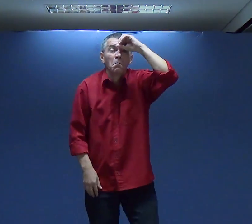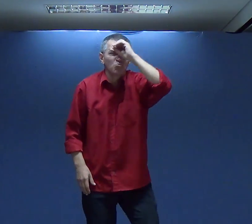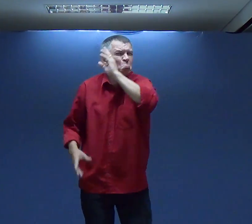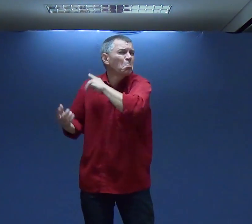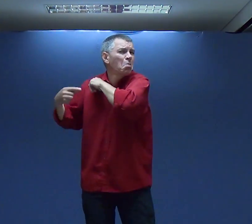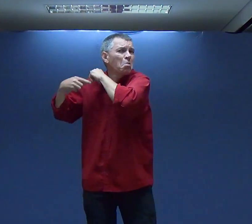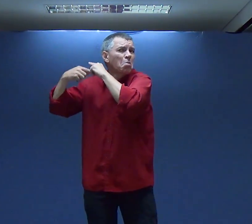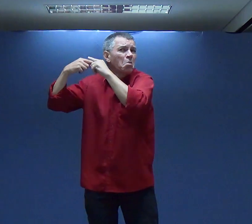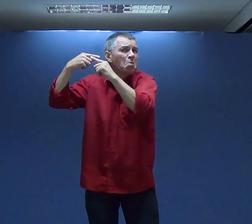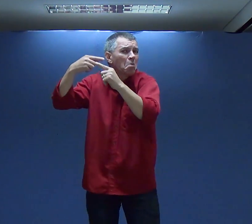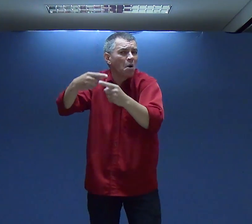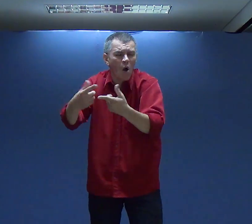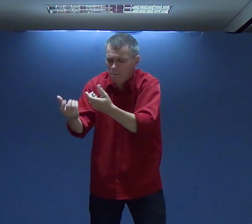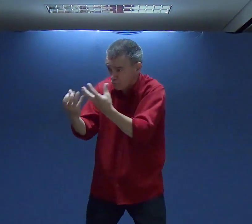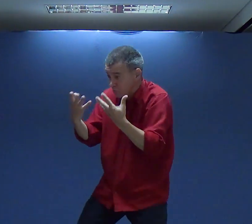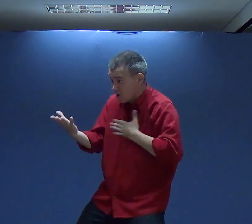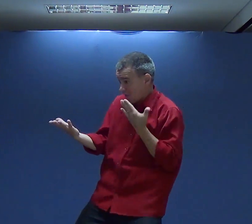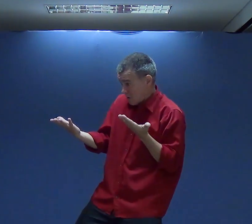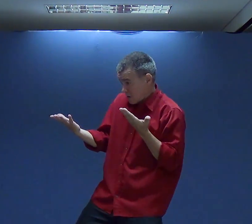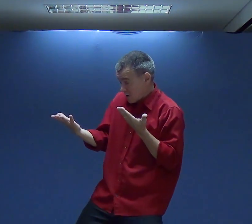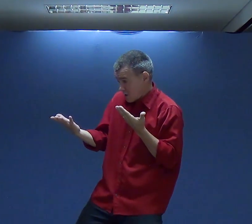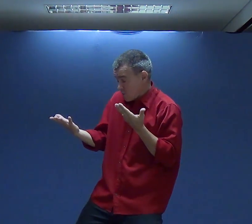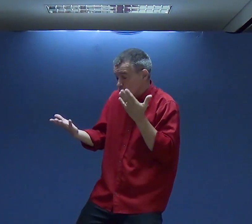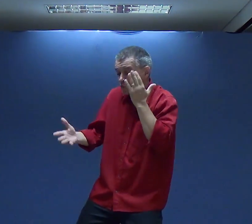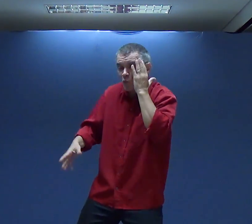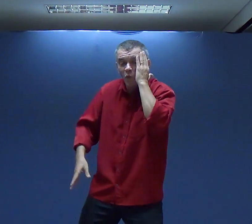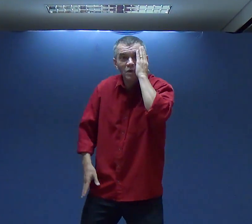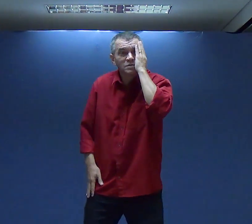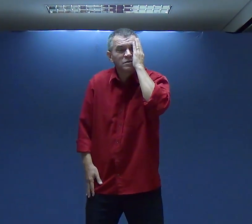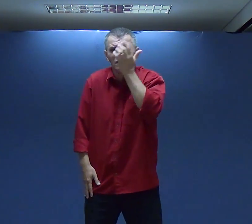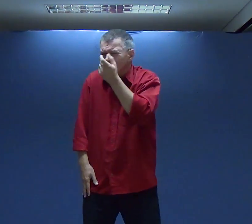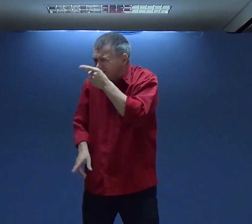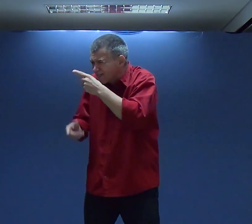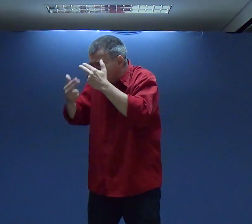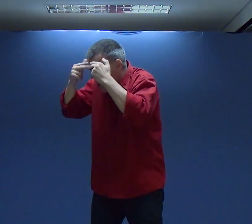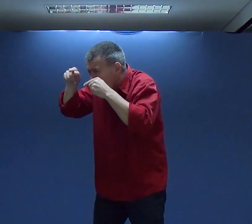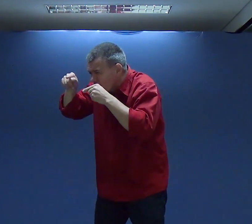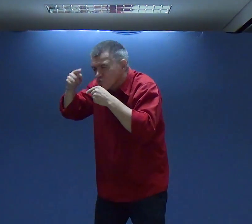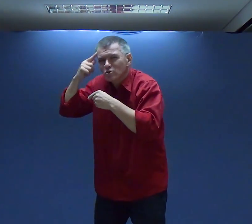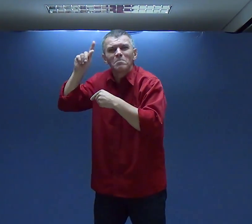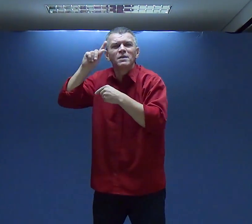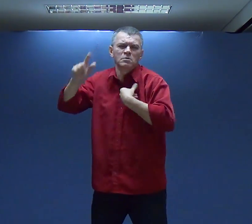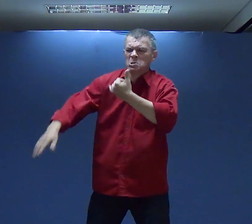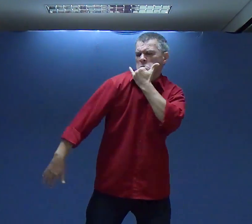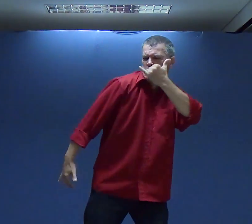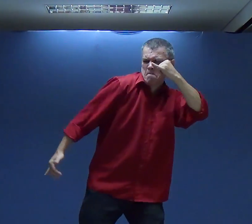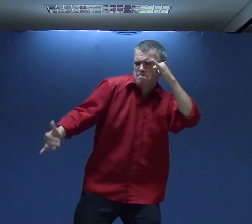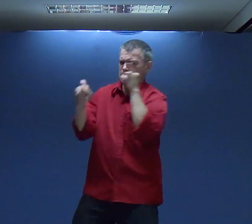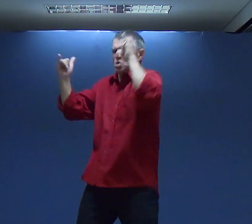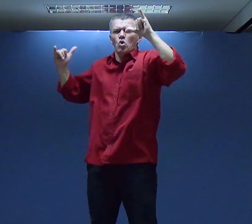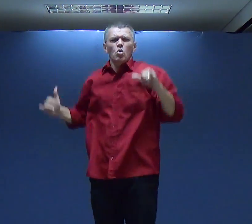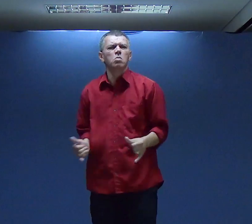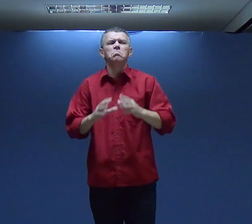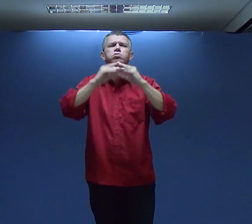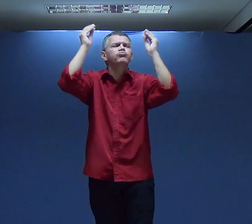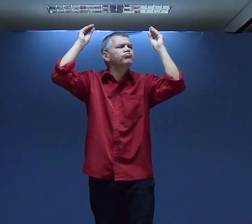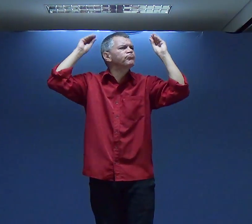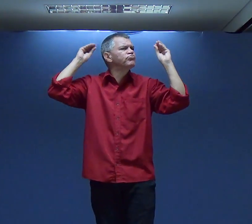Por Algum Tempo A Gente Vai Guardando Aquela Mágua Aquele Sentimento E Um Você